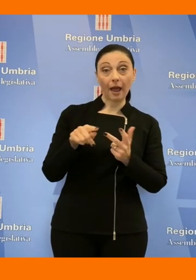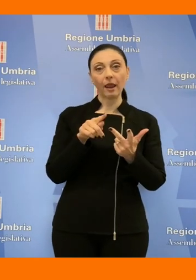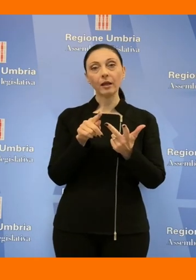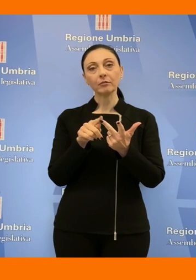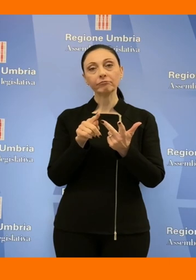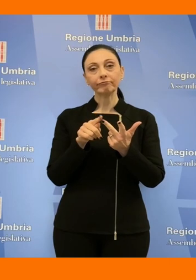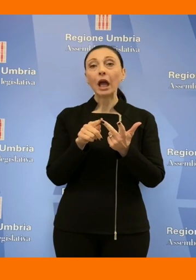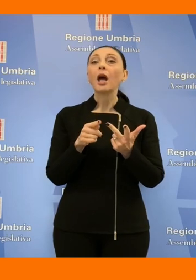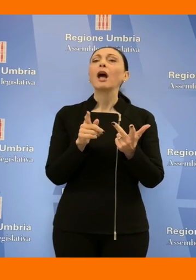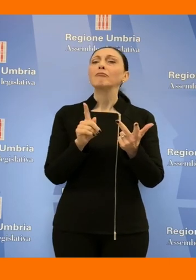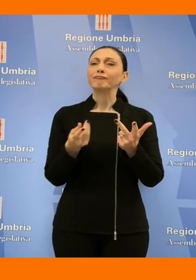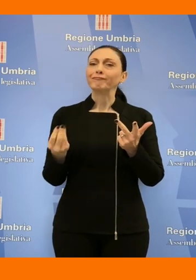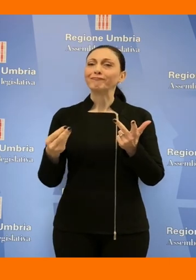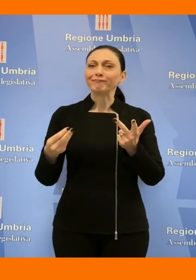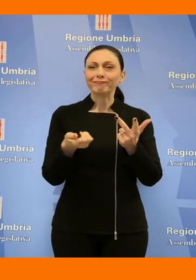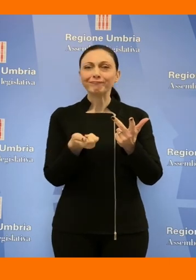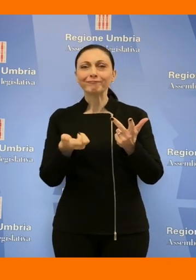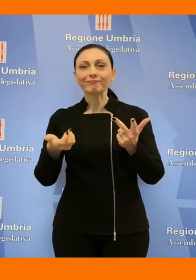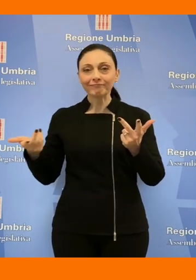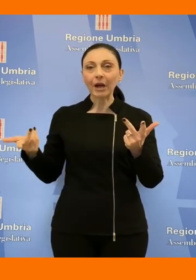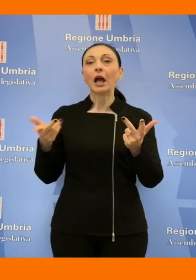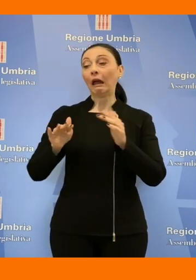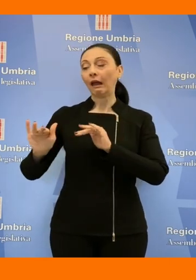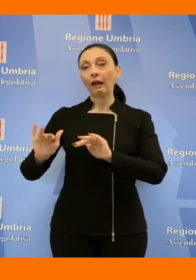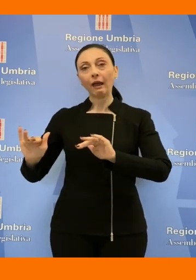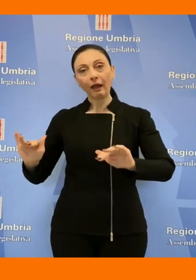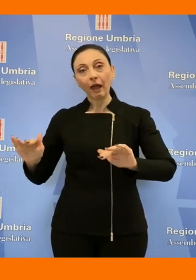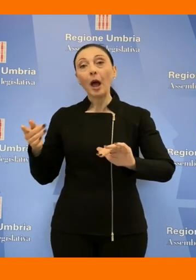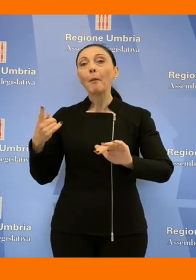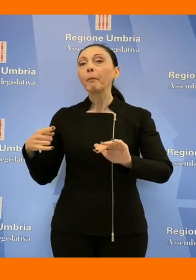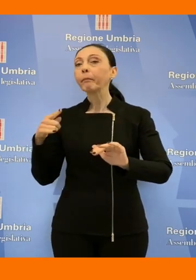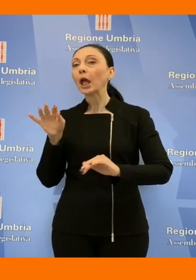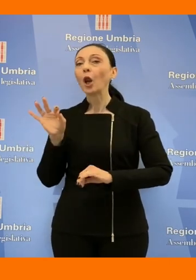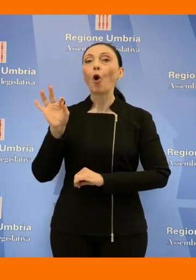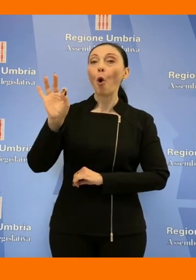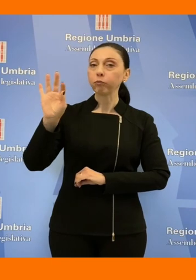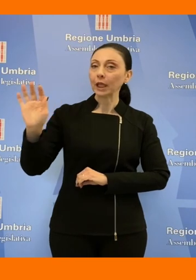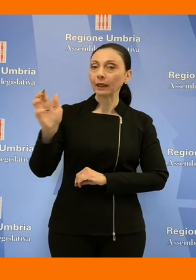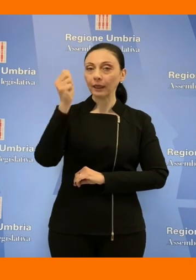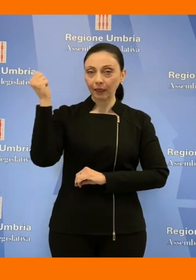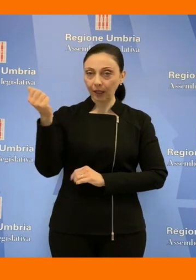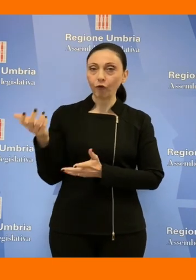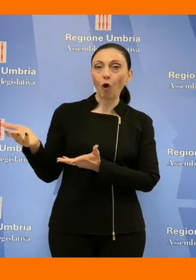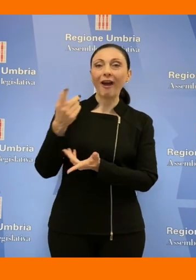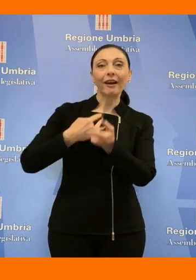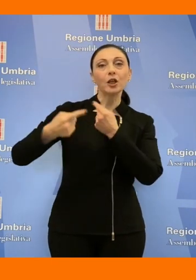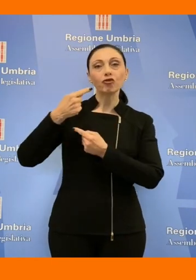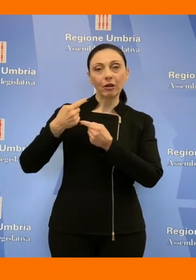quali quantitativamente la raccolta differenziata al fine del raggiungimento degli obiettivi di riciclaggio e recupero dei